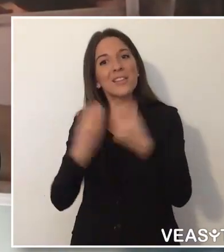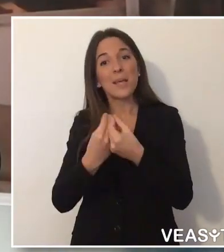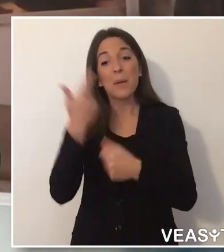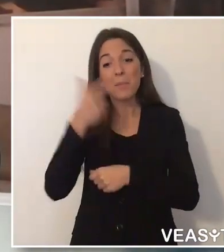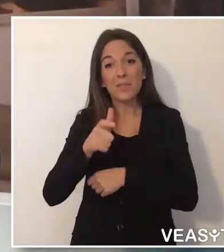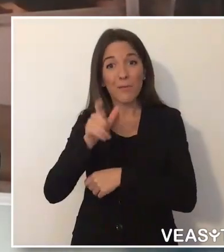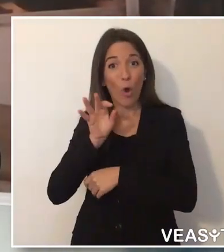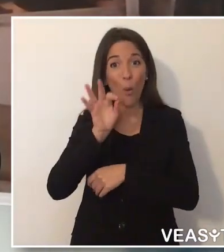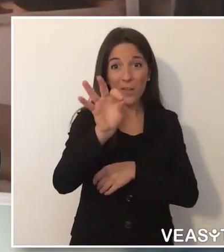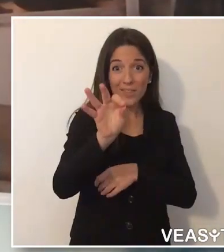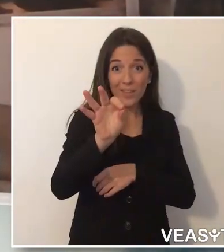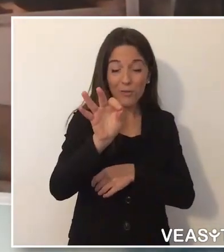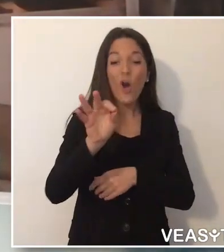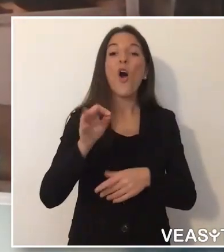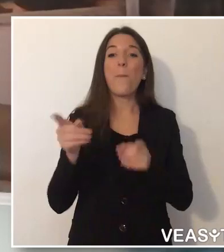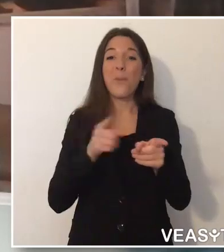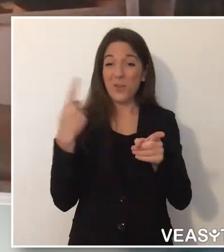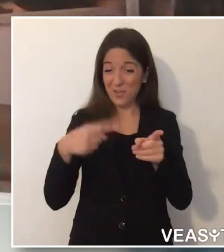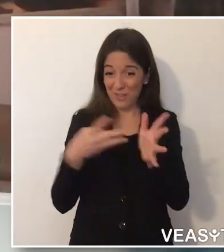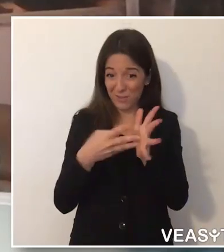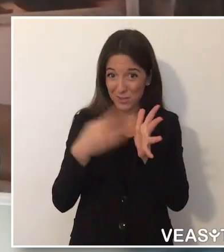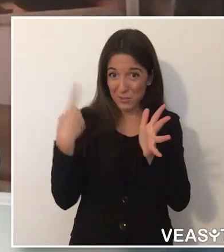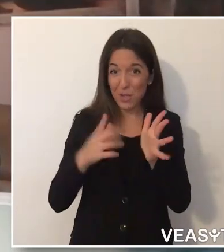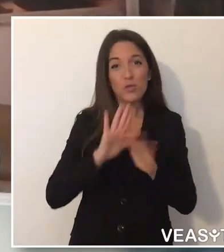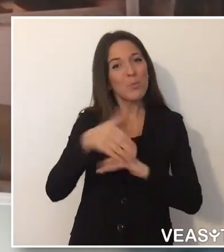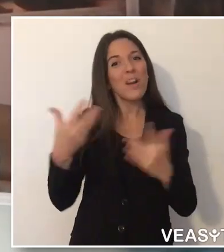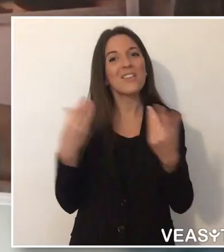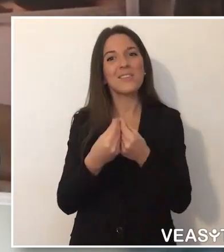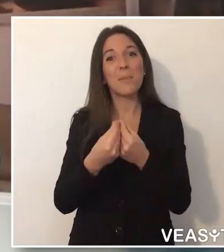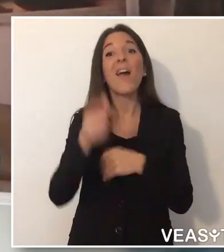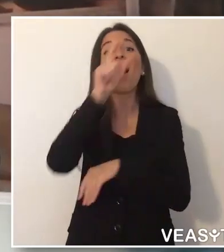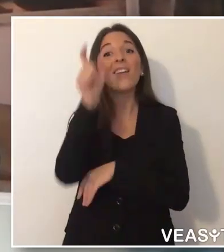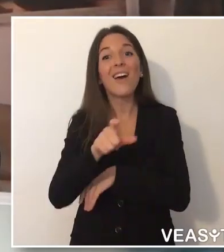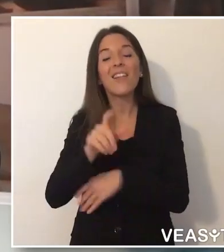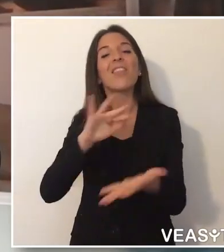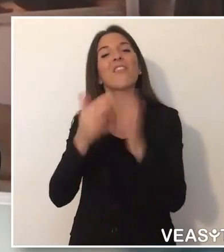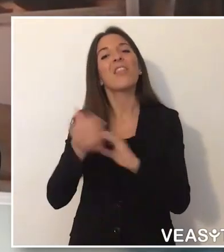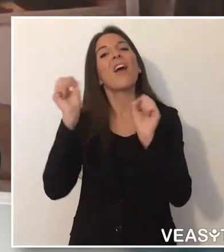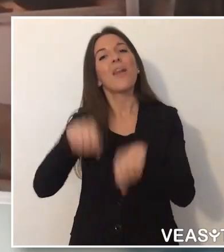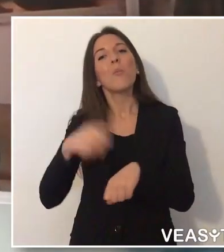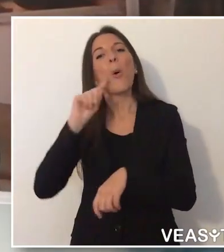assieme questo difficile momento e rendere il nostro un paese ancora migliore.